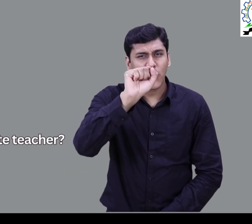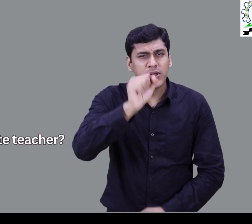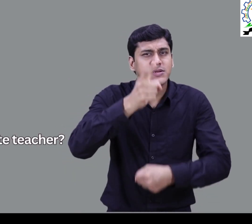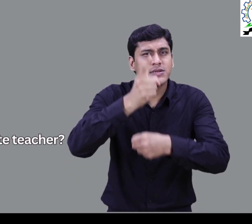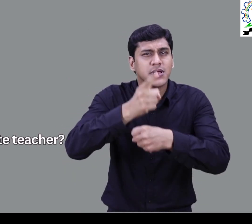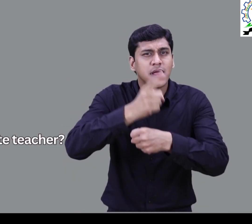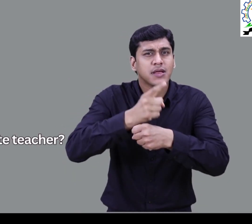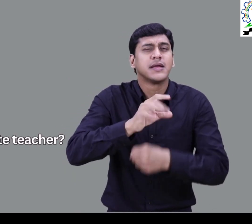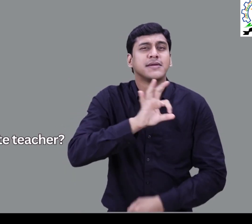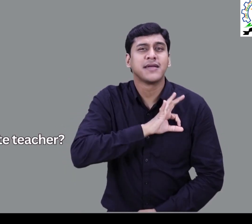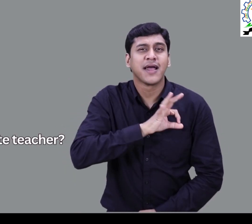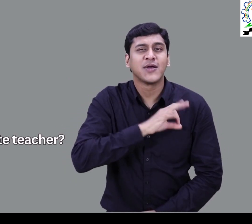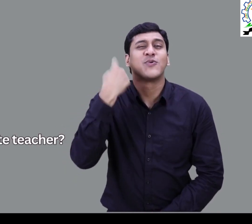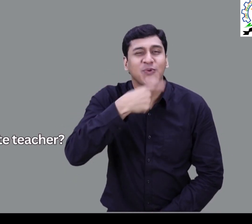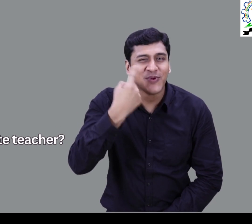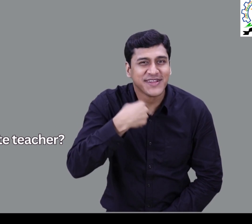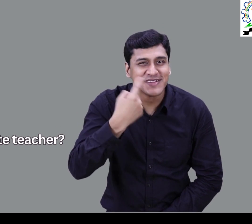आपका पसंदीदा अध्यापक कौन है?